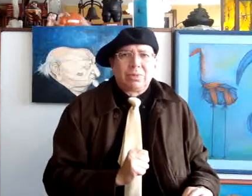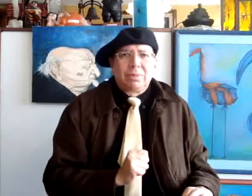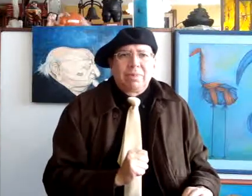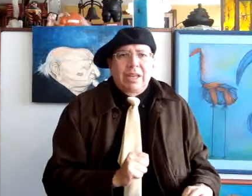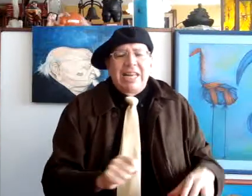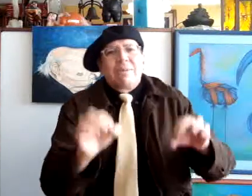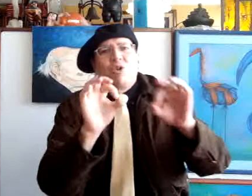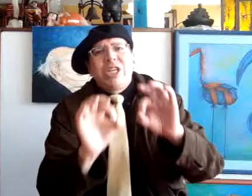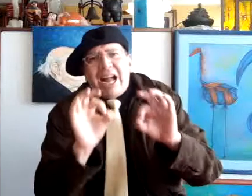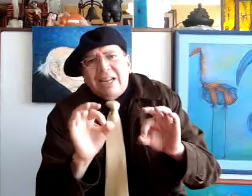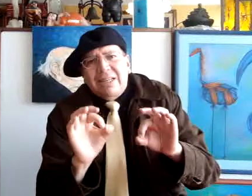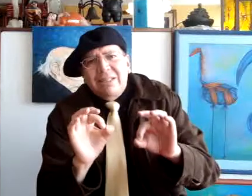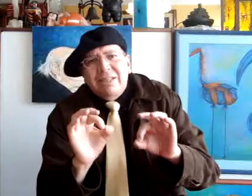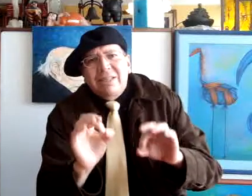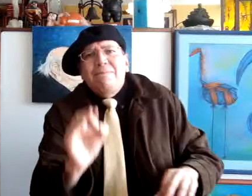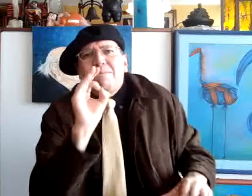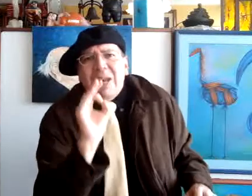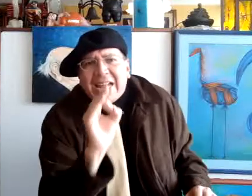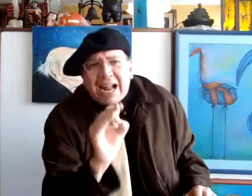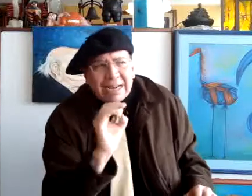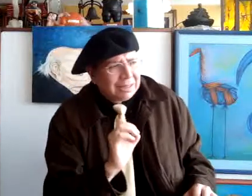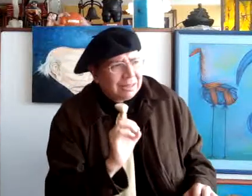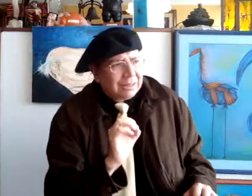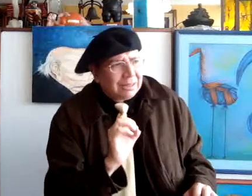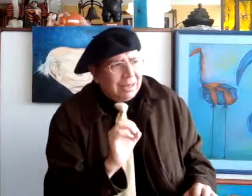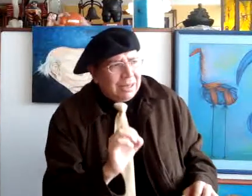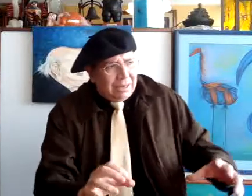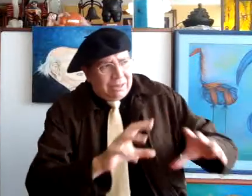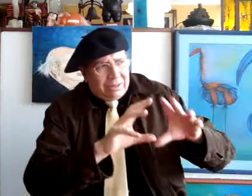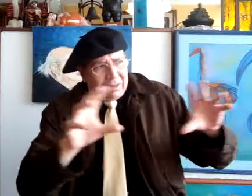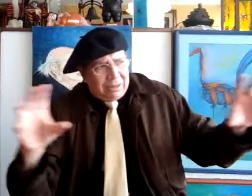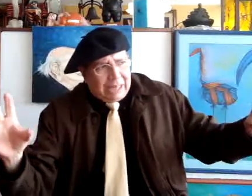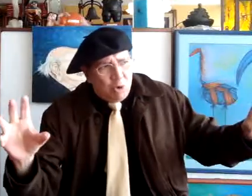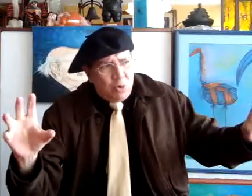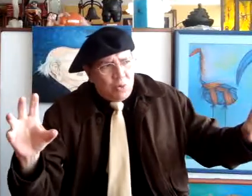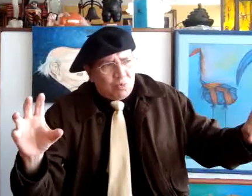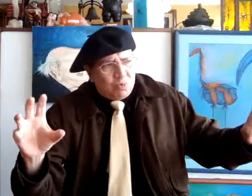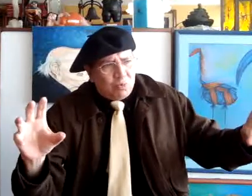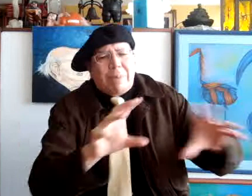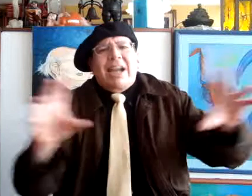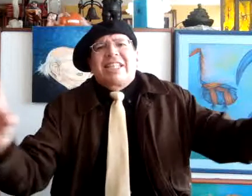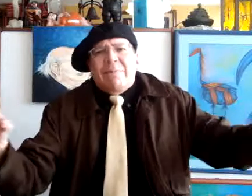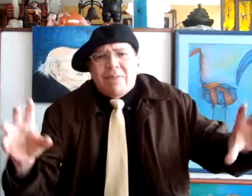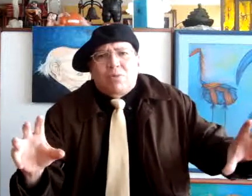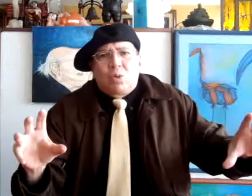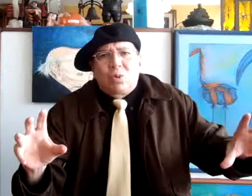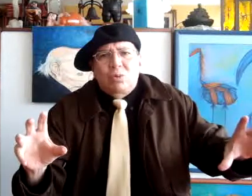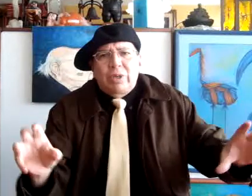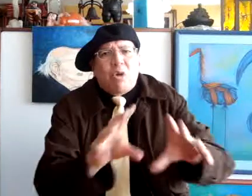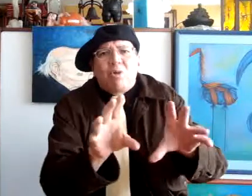La armonía implica que un departamento, que una